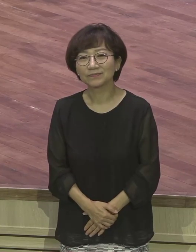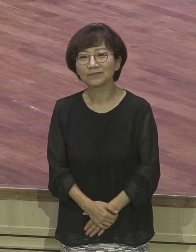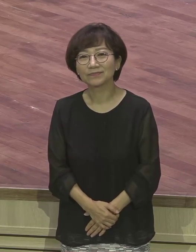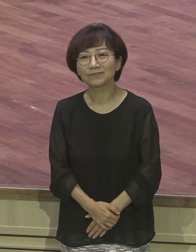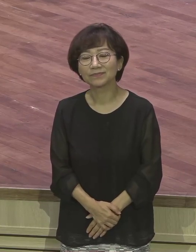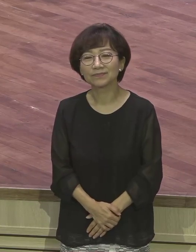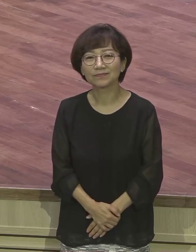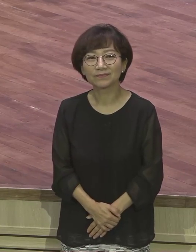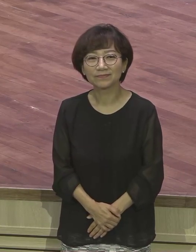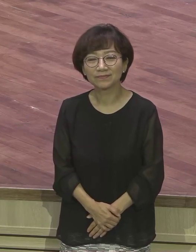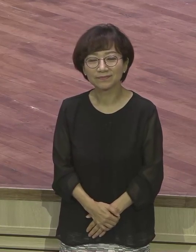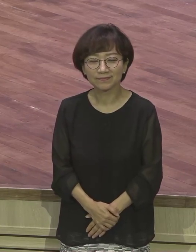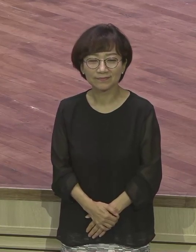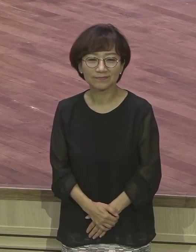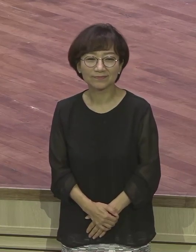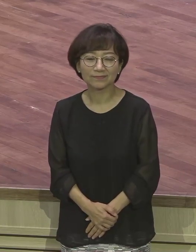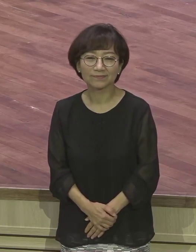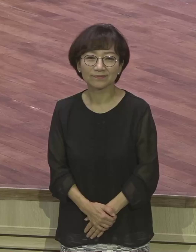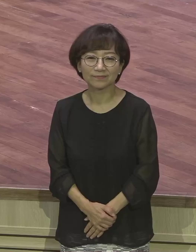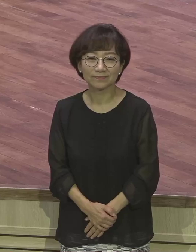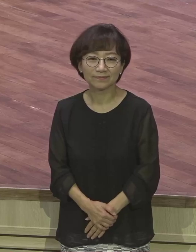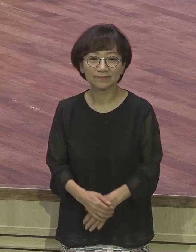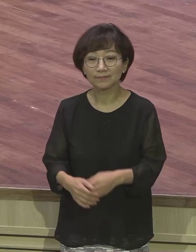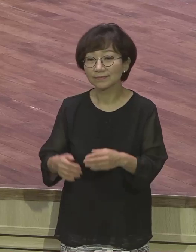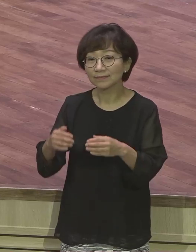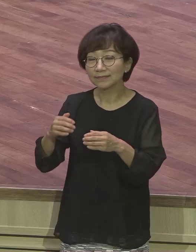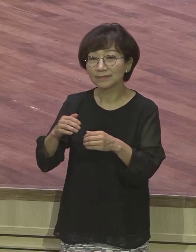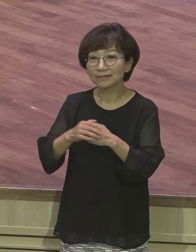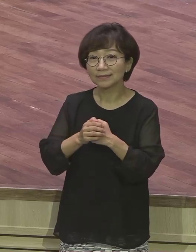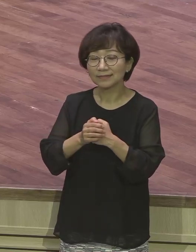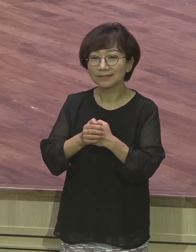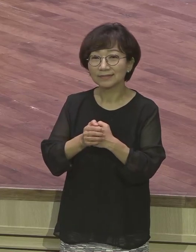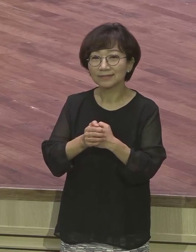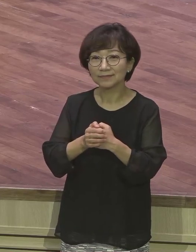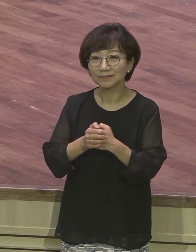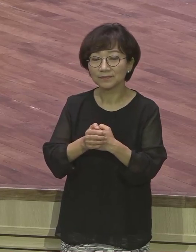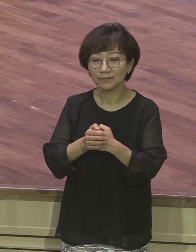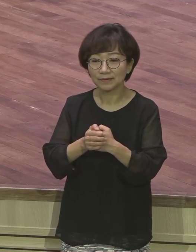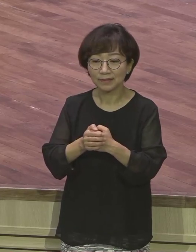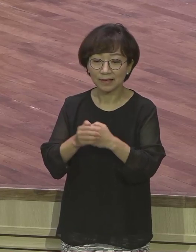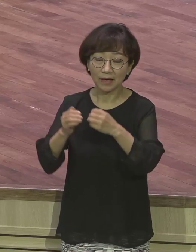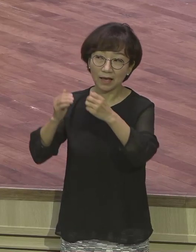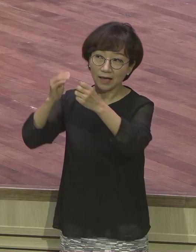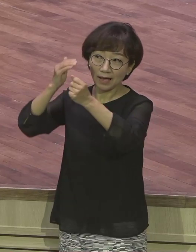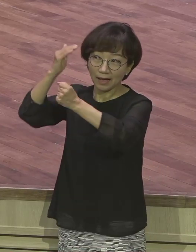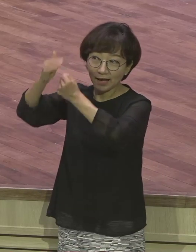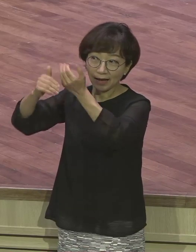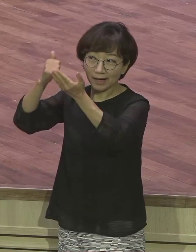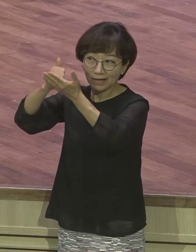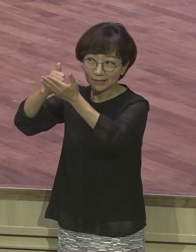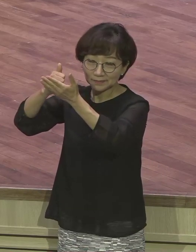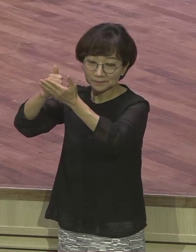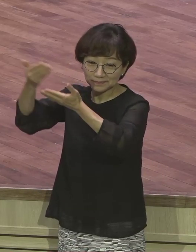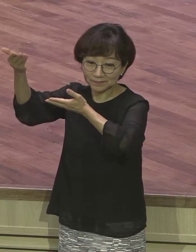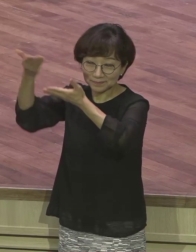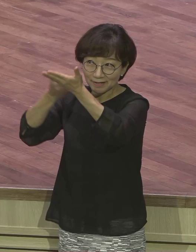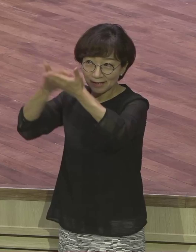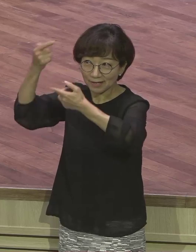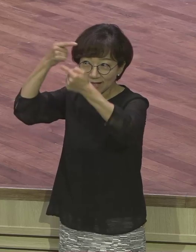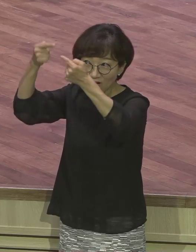영적으로 하나님과 소통하는 사람을 특징이에요. 감정적 반응하지 않아요. 기분 따라 감정 따라 그